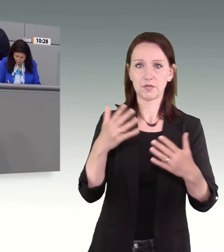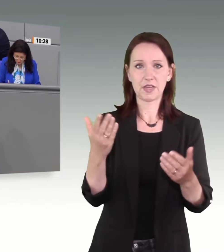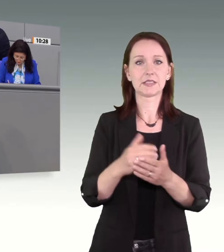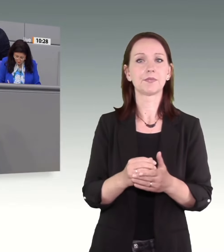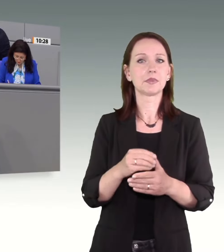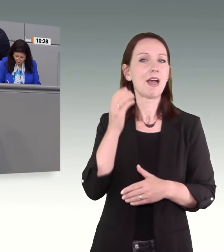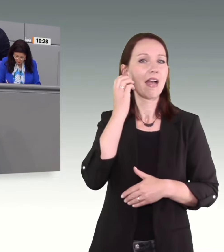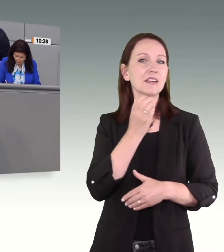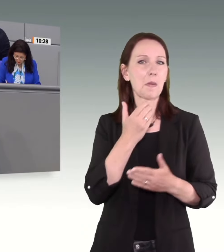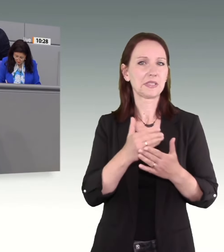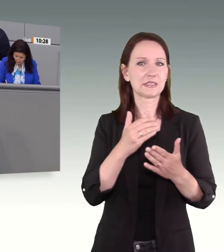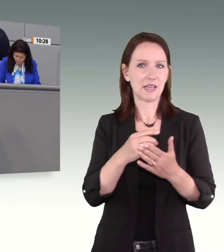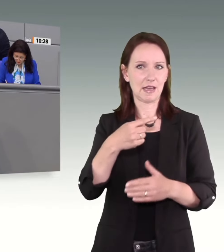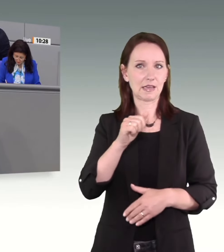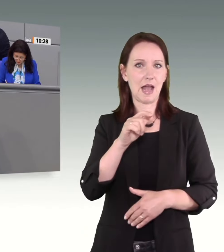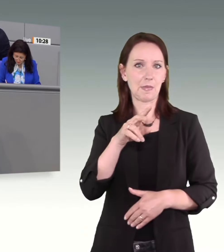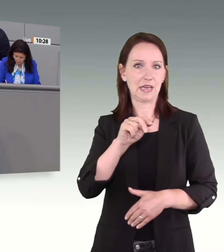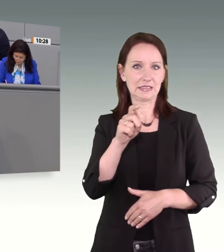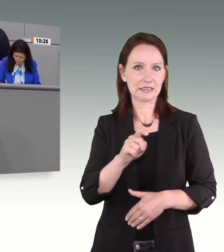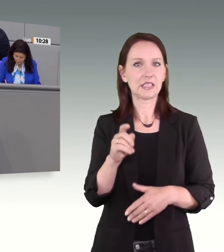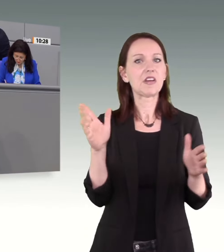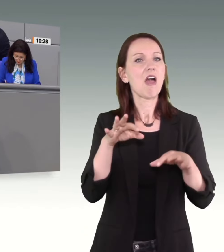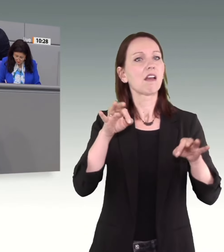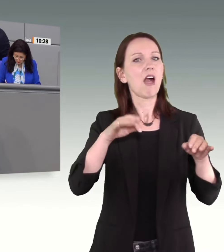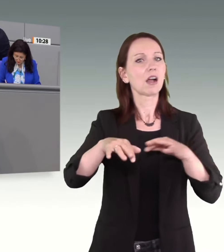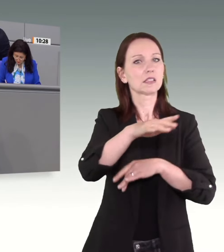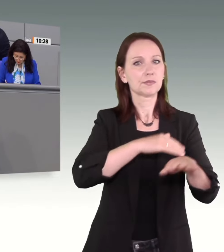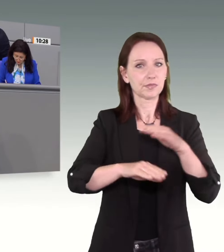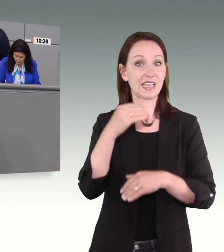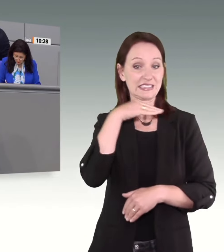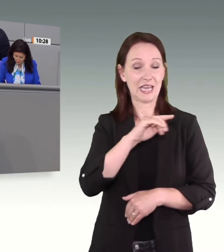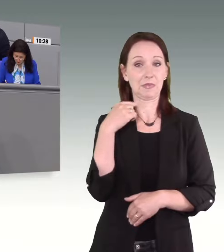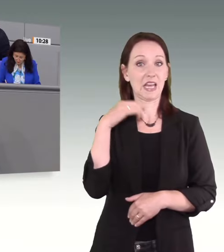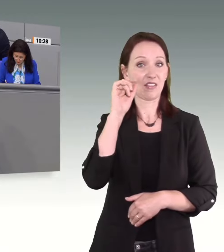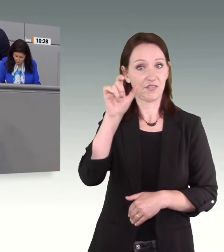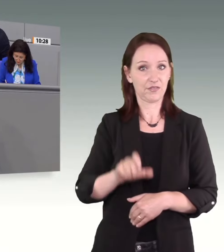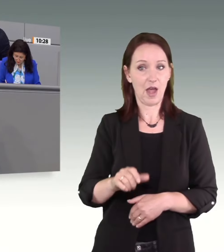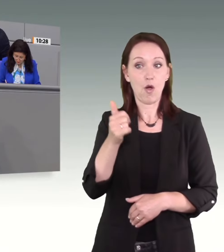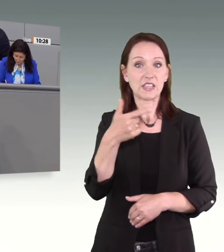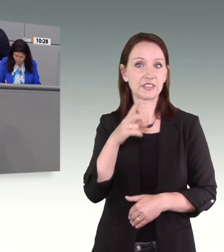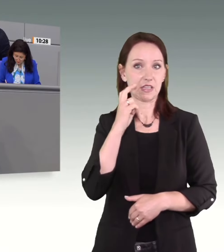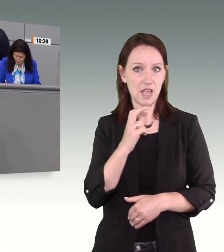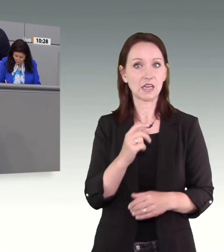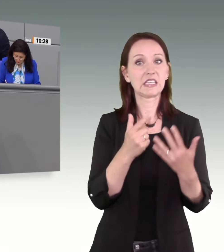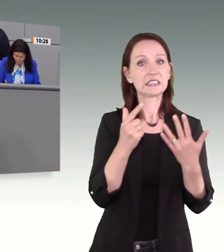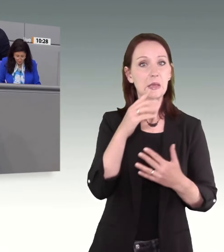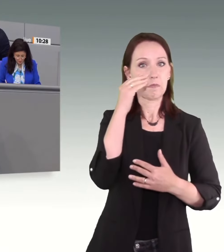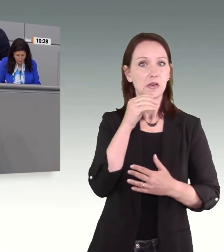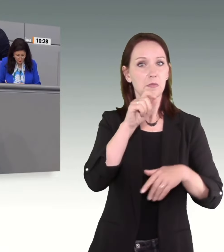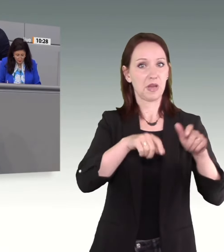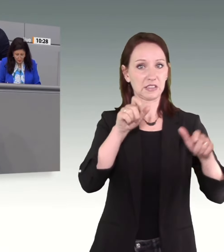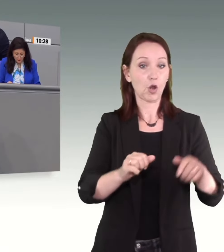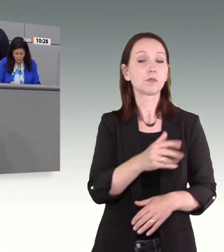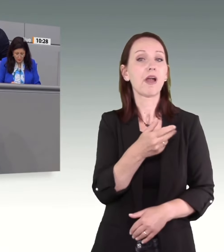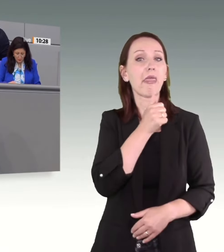eine 21-jährige Frau von sieben männlichen Personen, darunter mehreren Jugendlichen, beleidigt, geschlagen und sexuell belästigt.